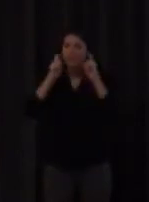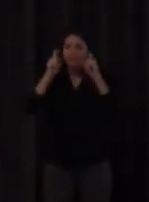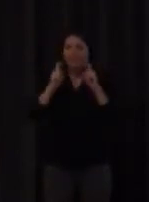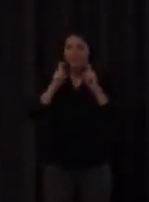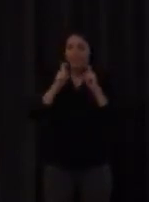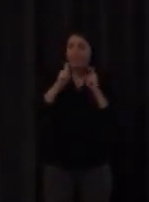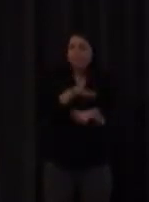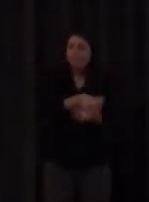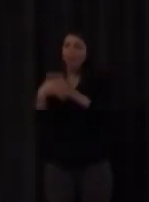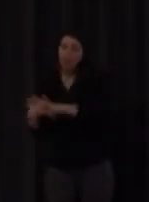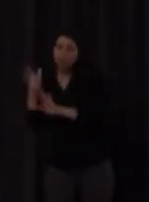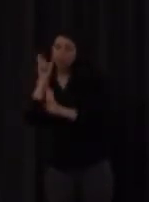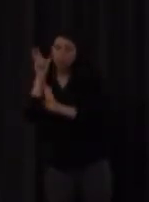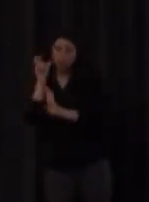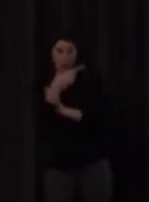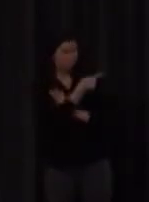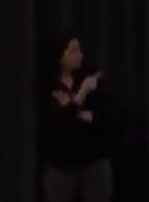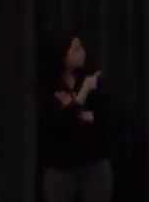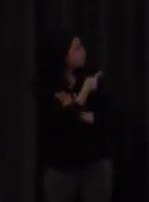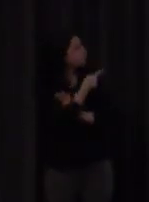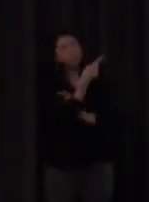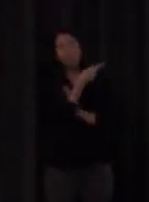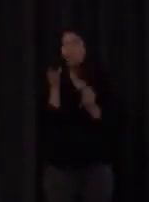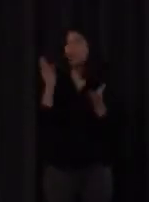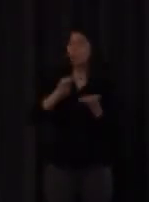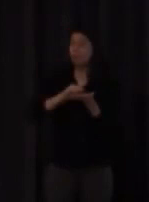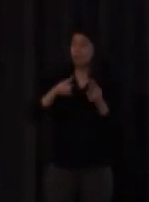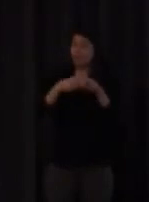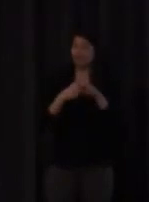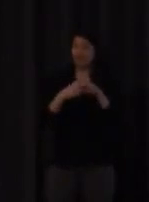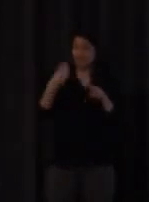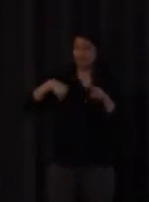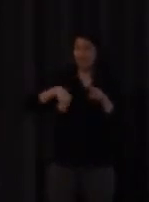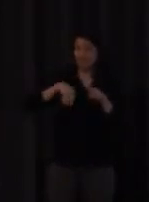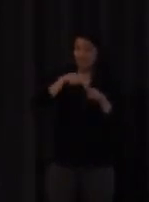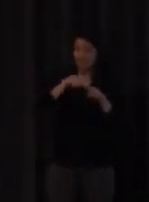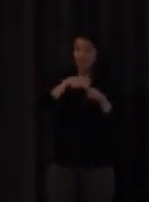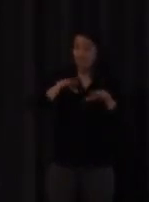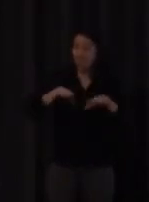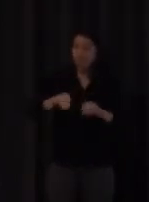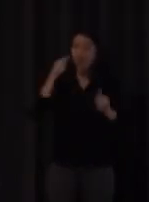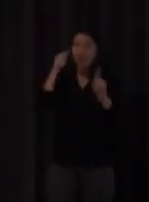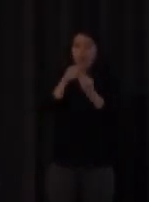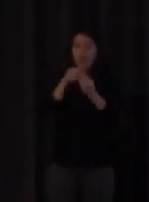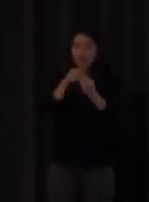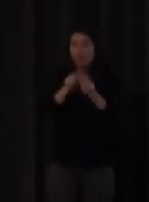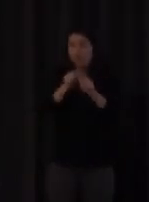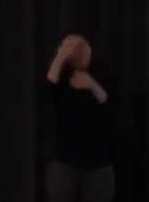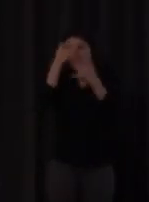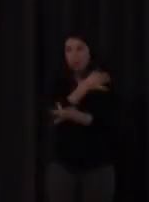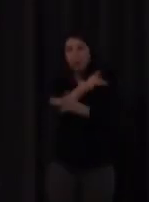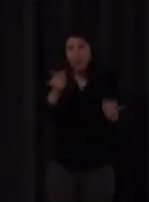utilizados en muchos casos para que una persona sorda tuviese conciencia de qué es eso del sonido